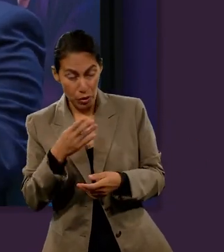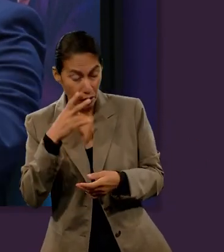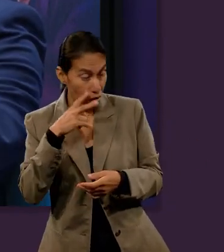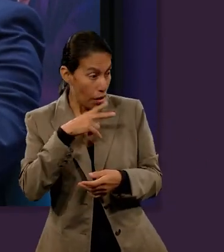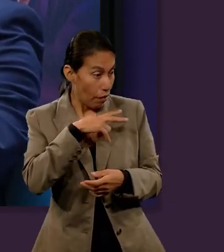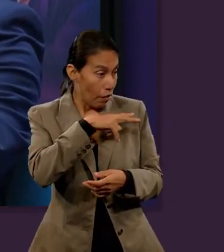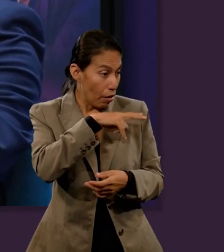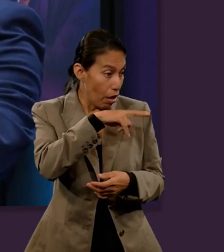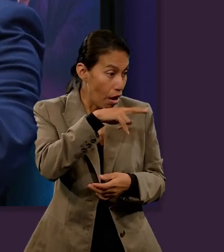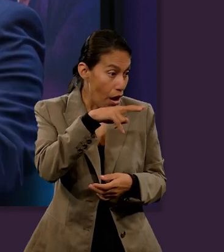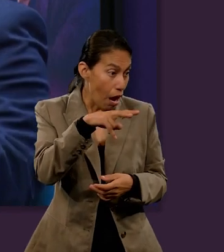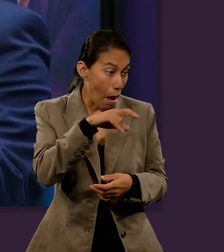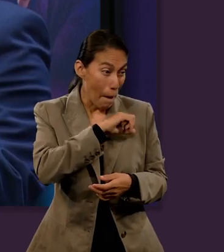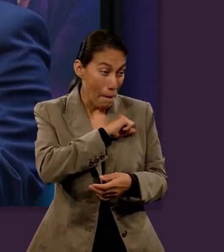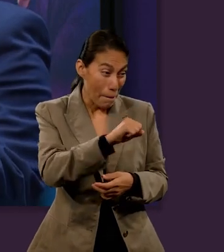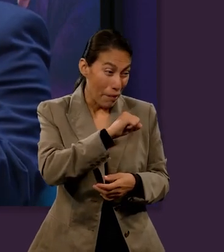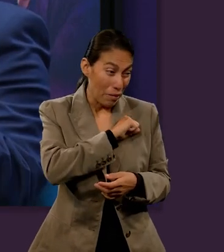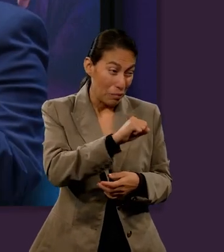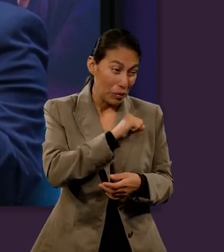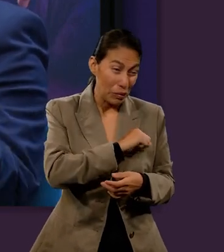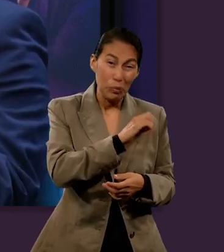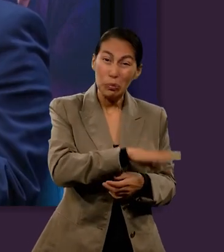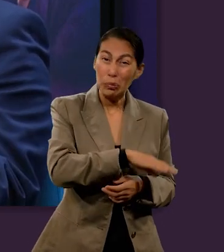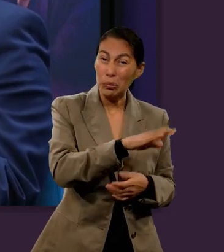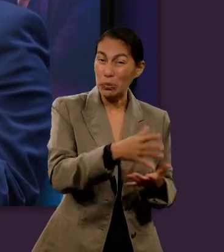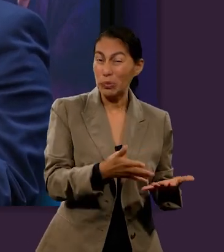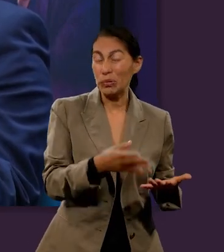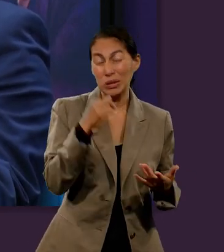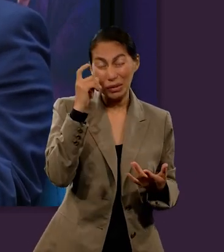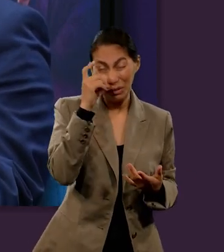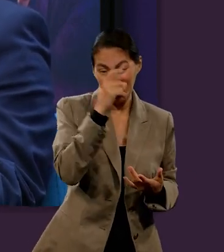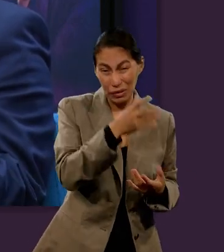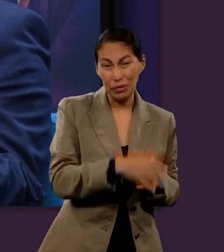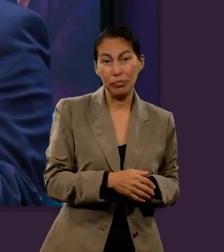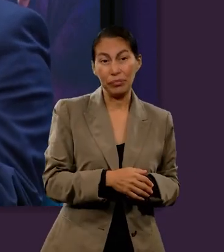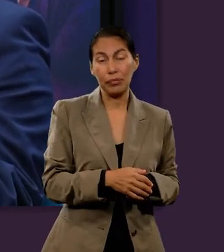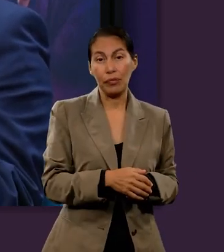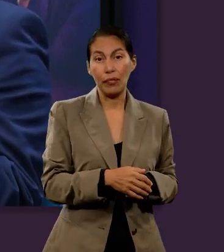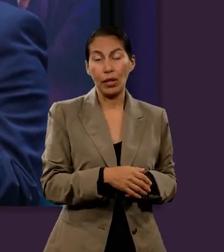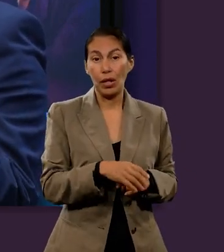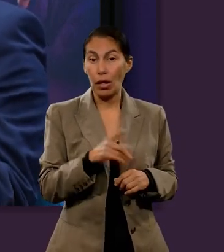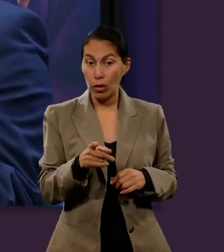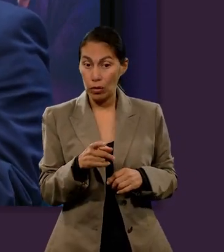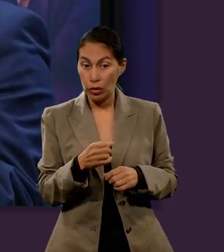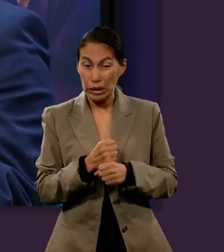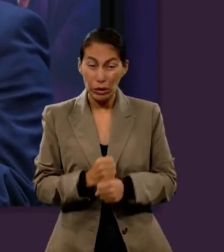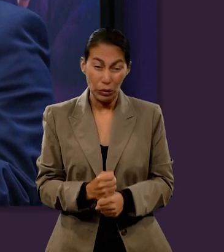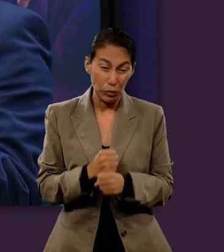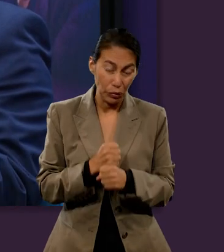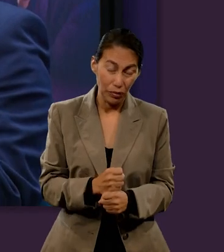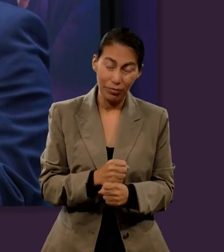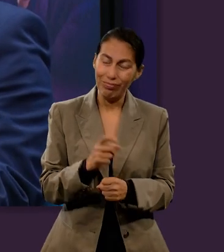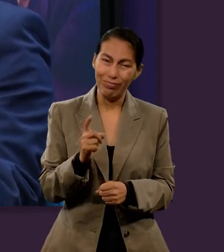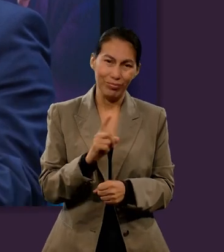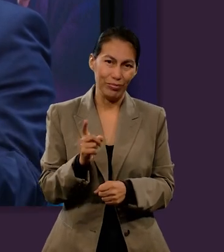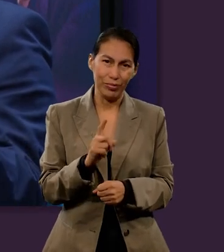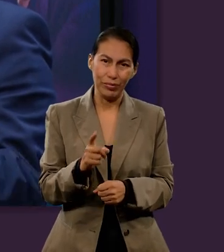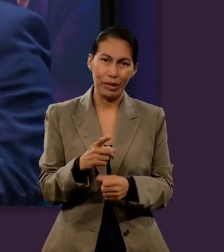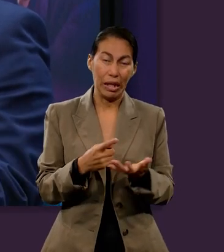no van a existir y ellos no van a poder ser fuente de atormentar. Y además, el gusano